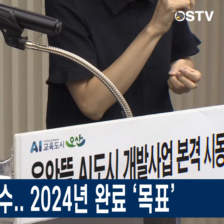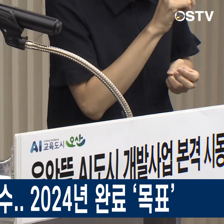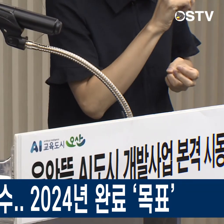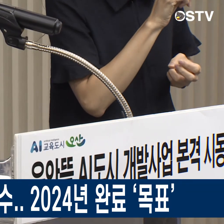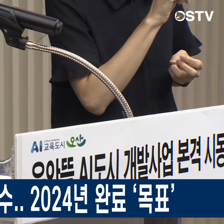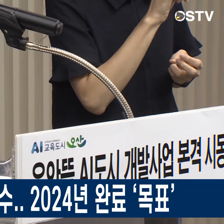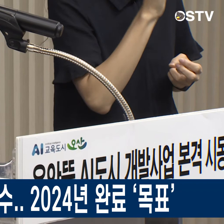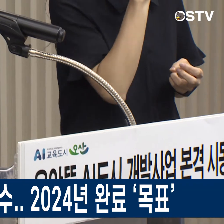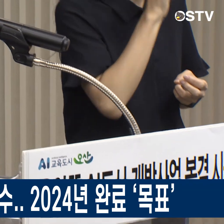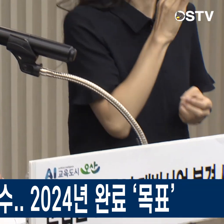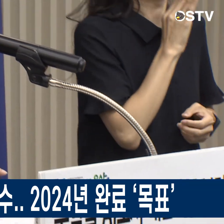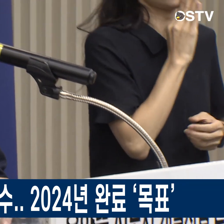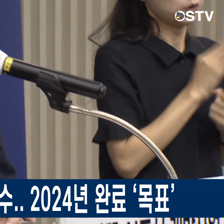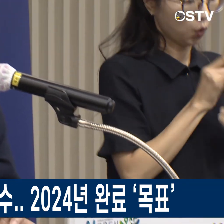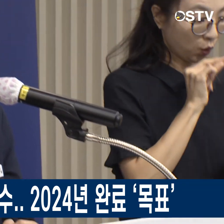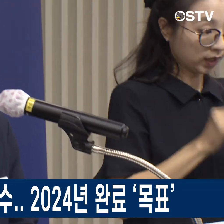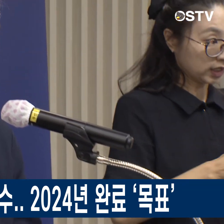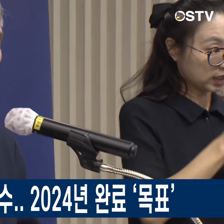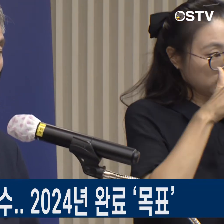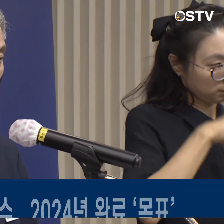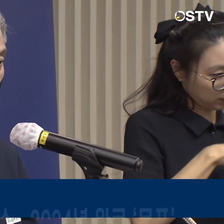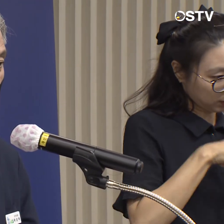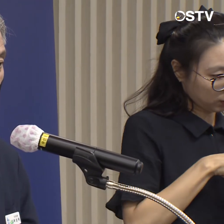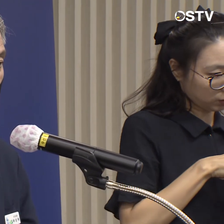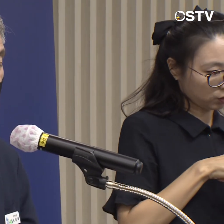계획입니다. 오에스티비 양은아입니다.